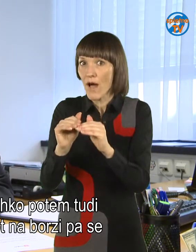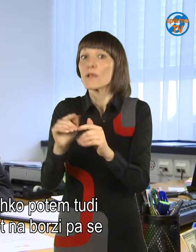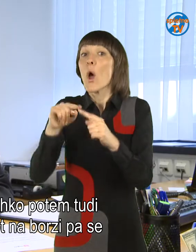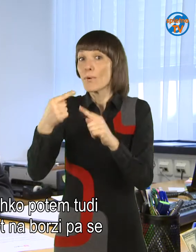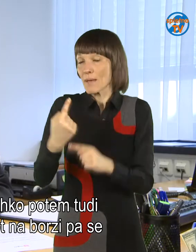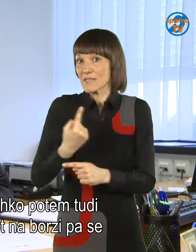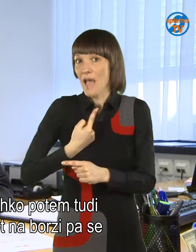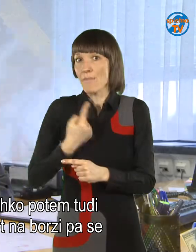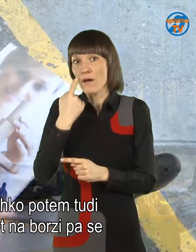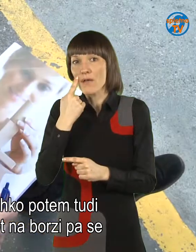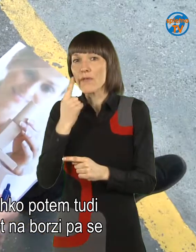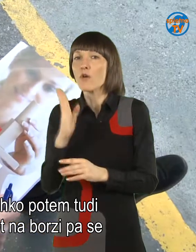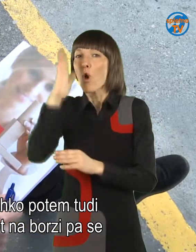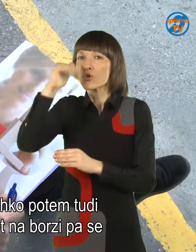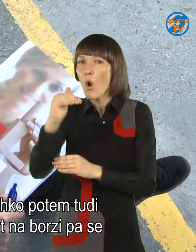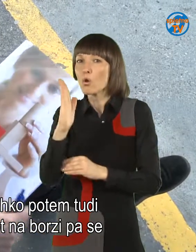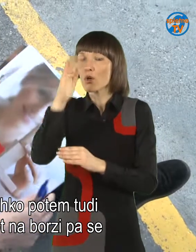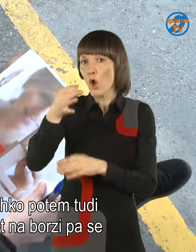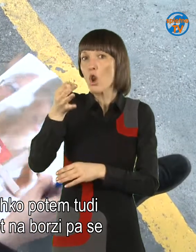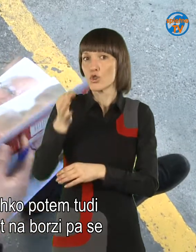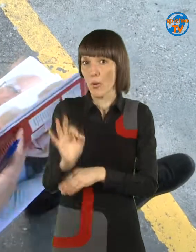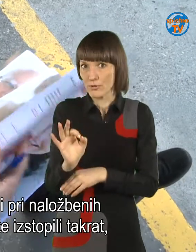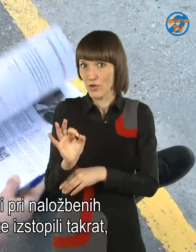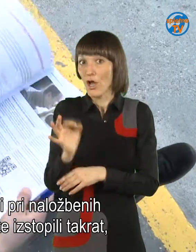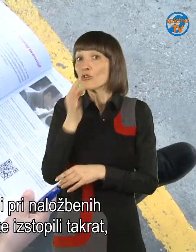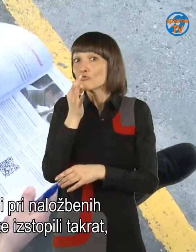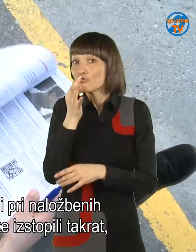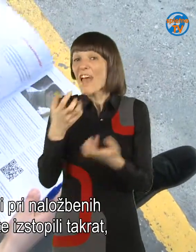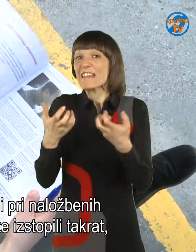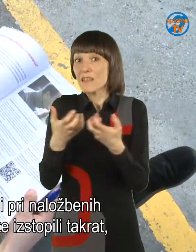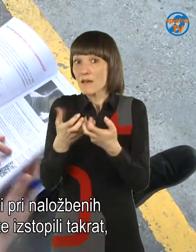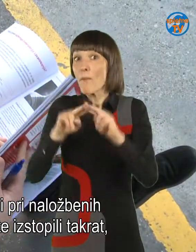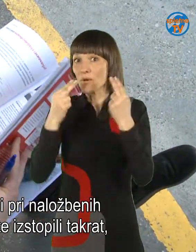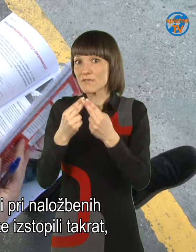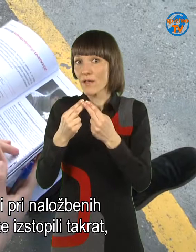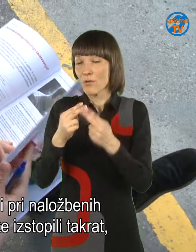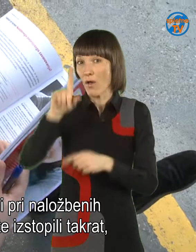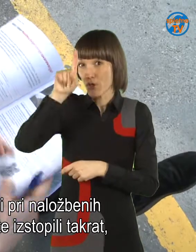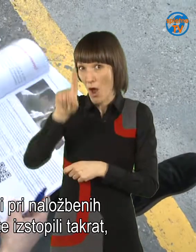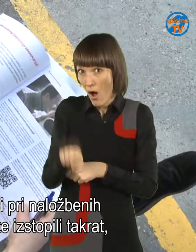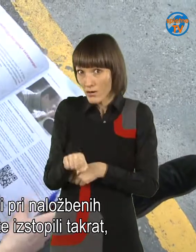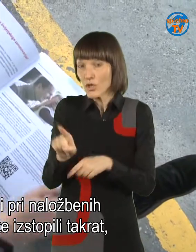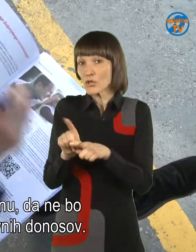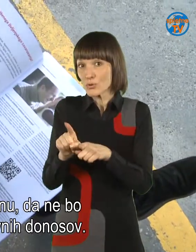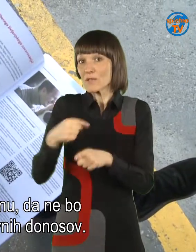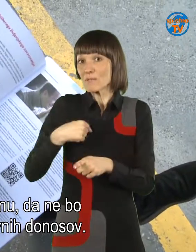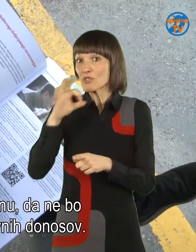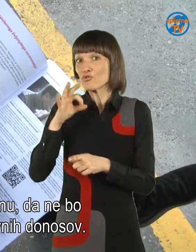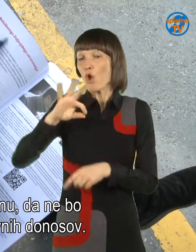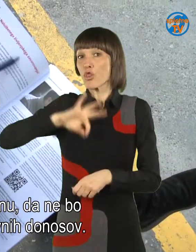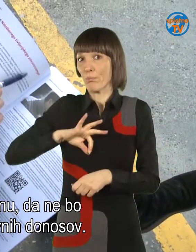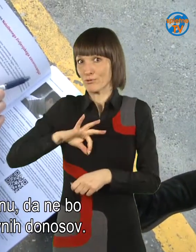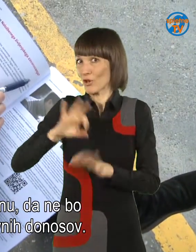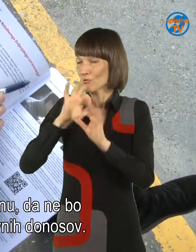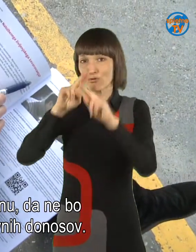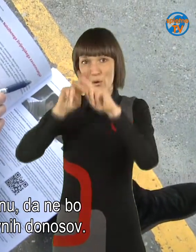boste istopili takrat, ki so trgi na dnu in takrat lahko se zgodi, da ne bo ustvarjeni nekih pozitivnih